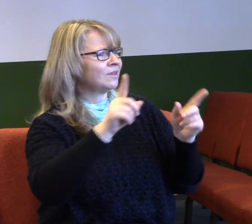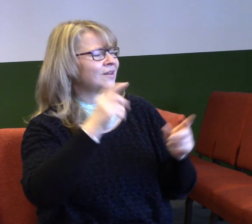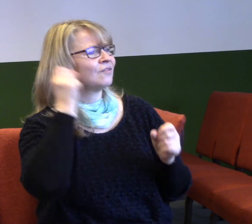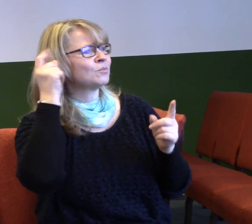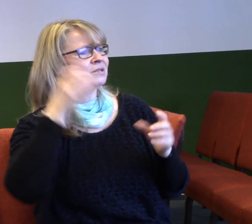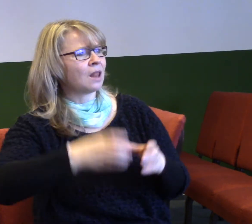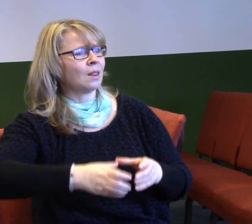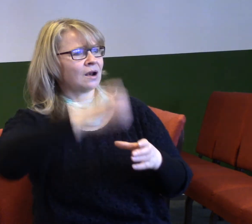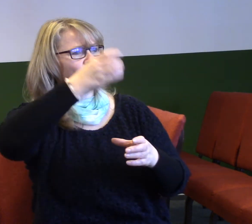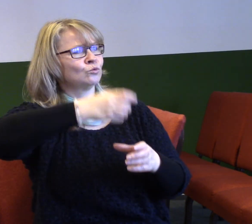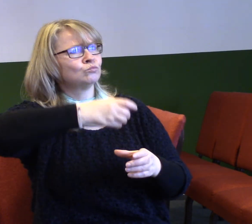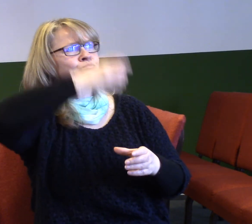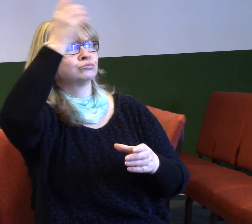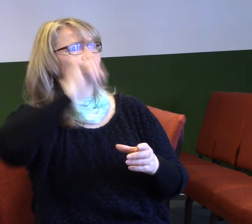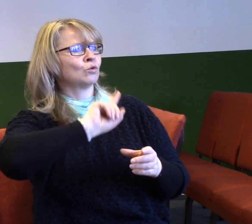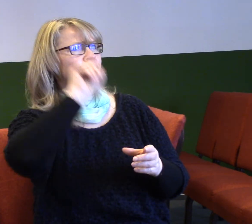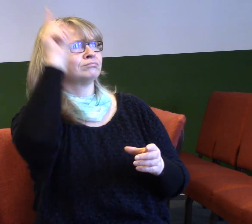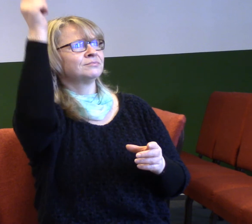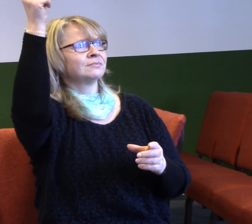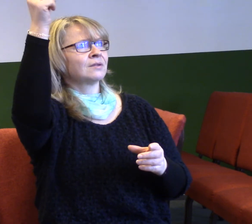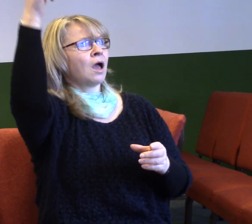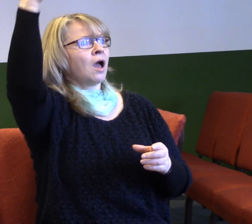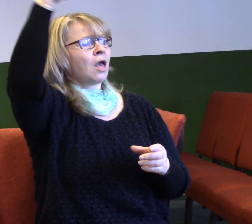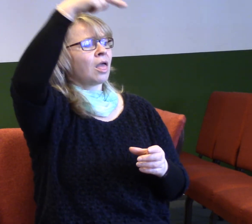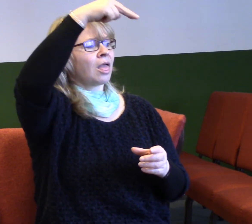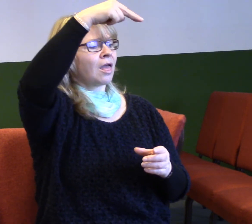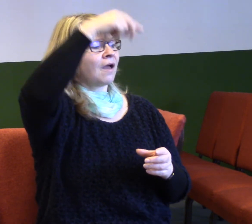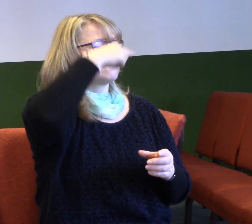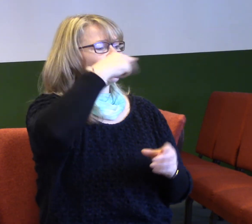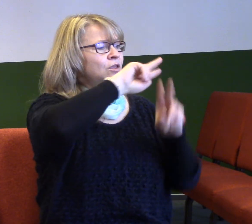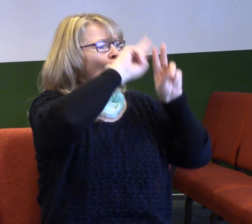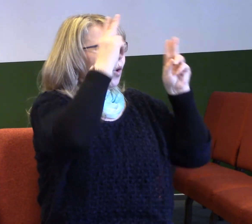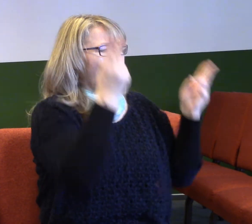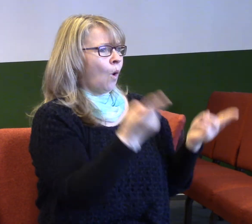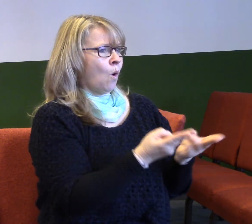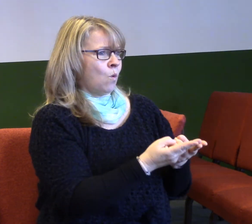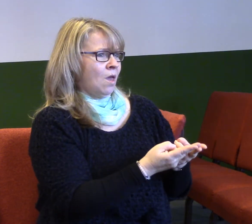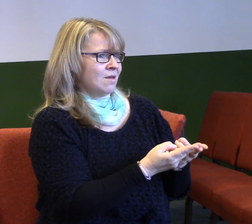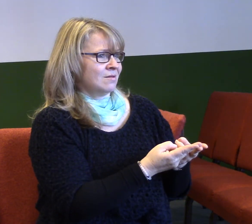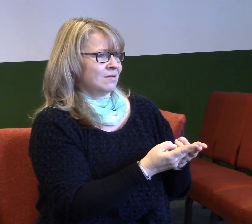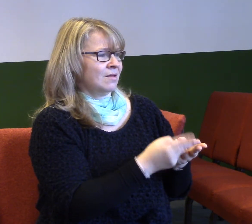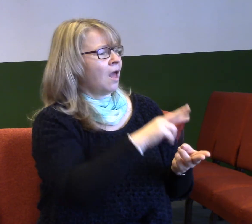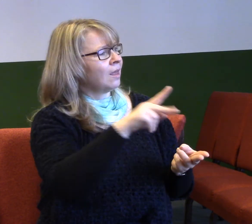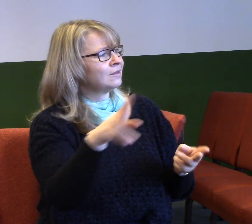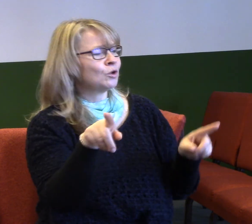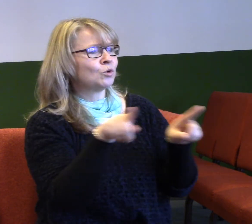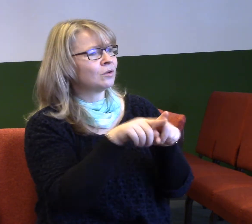placatá. A strašně moc lidí tomu věří. A na základě téhleté teorie, když se objevují různé